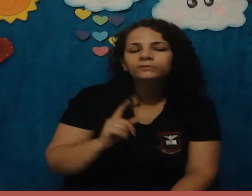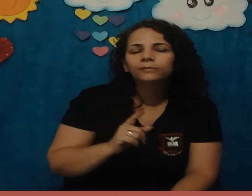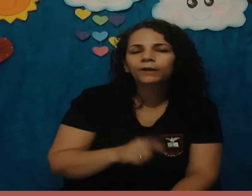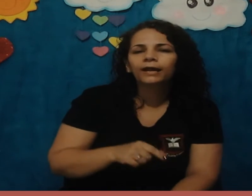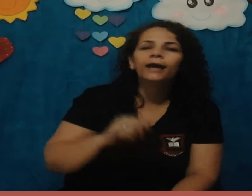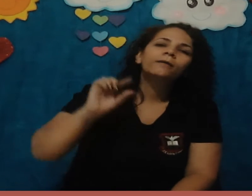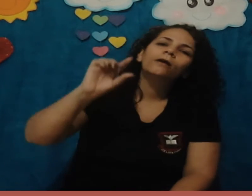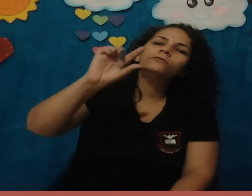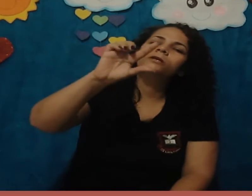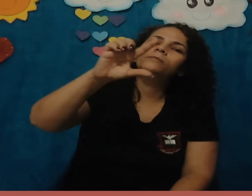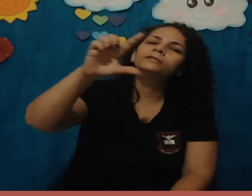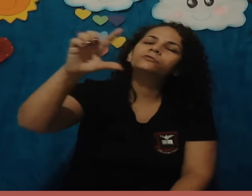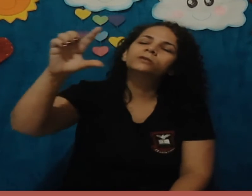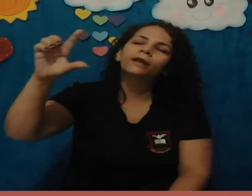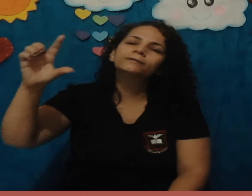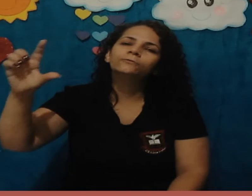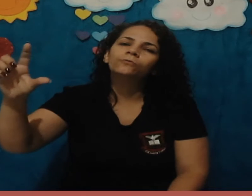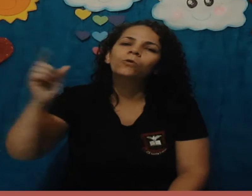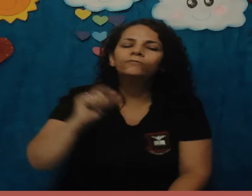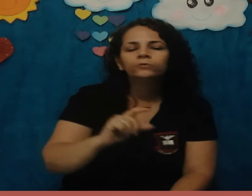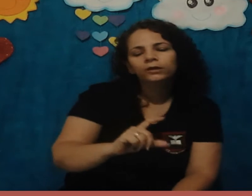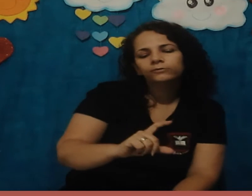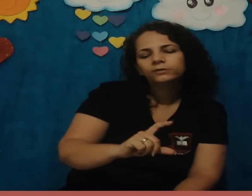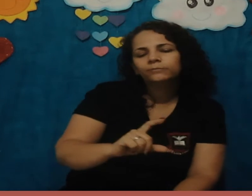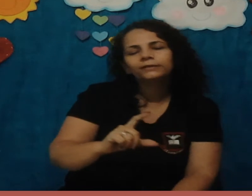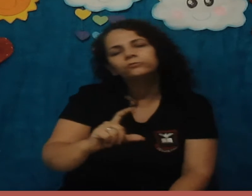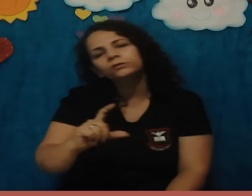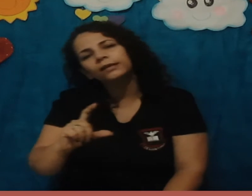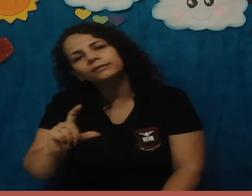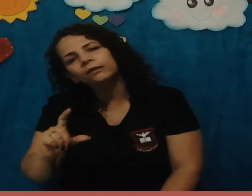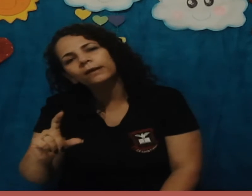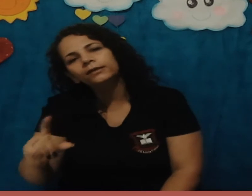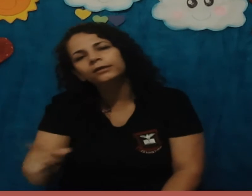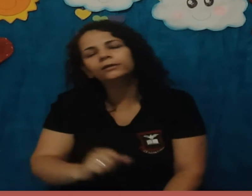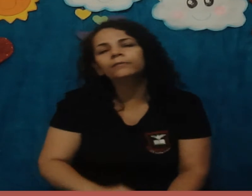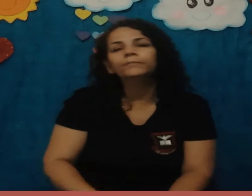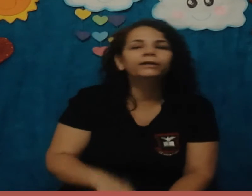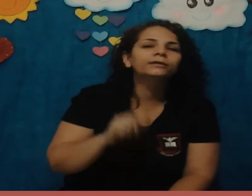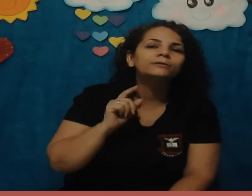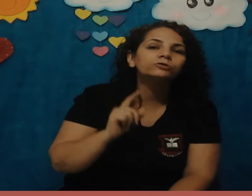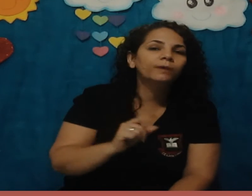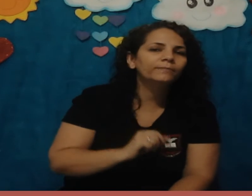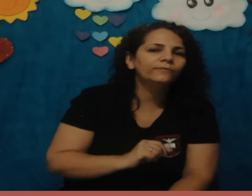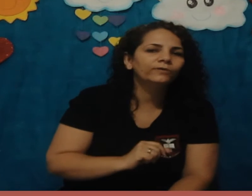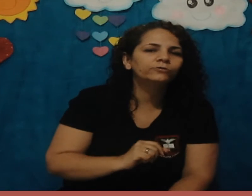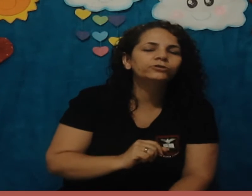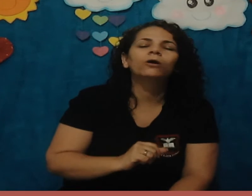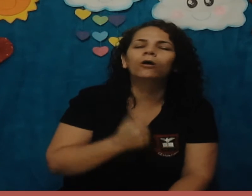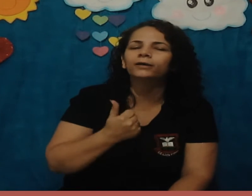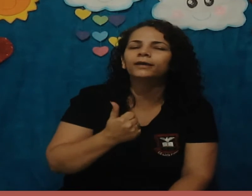separar os animais que nascem do ovo e os animais que nascem da barriguinha da mamãe, que são os mamíferos, ok?